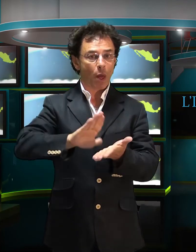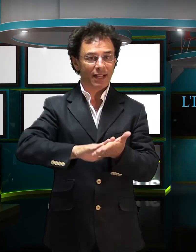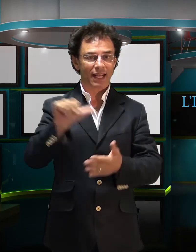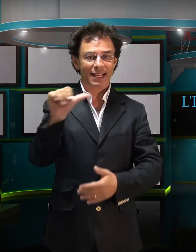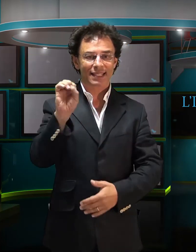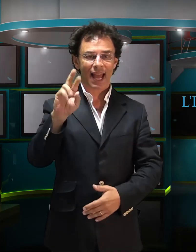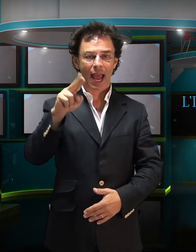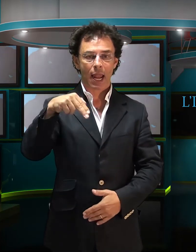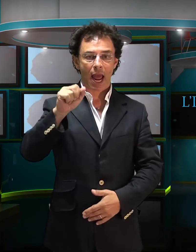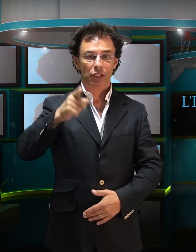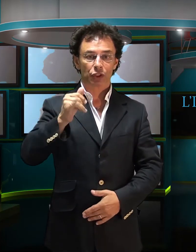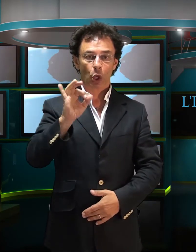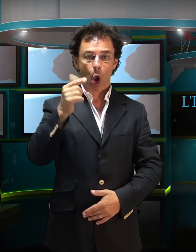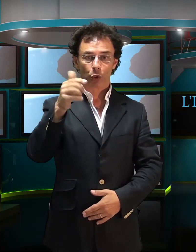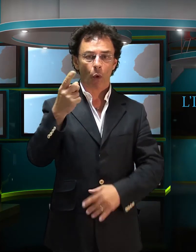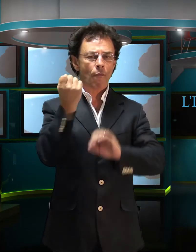famoso gentiluomo napoletano.